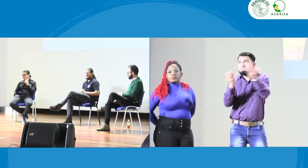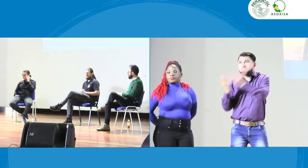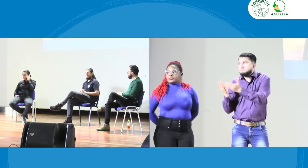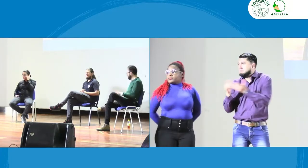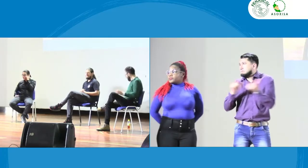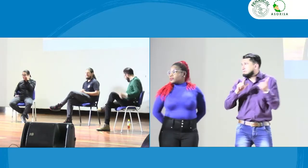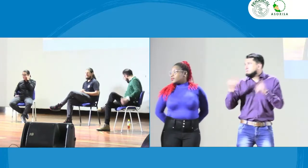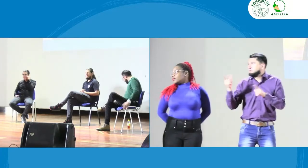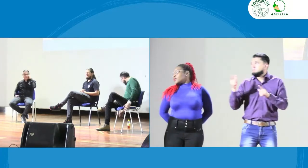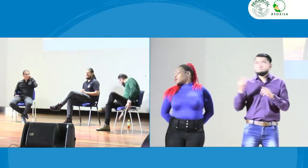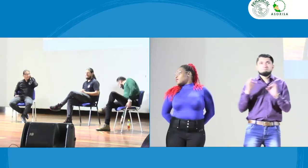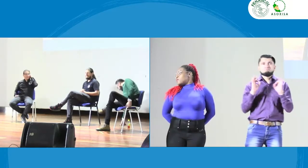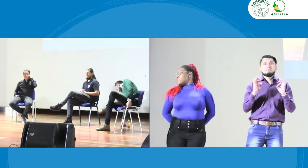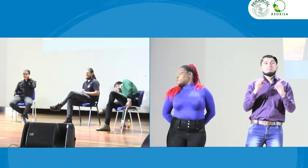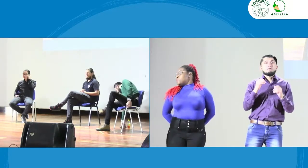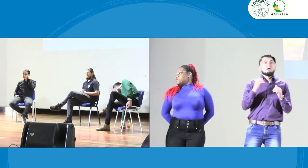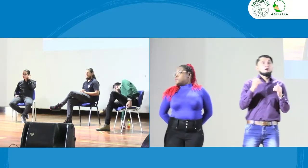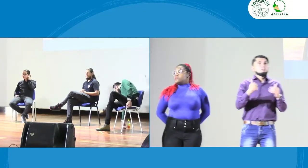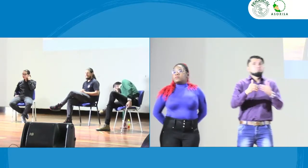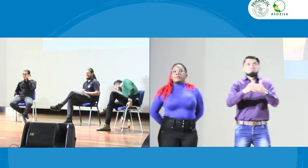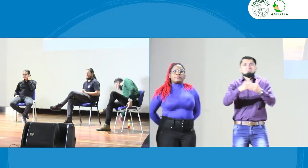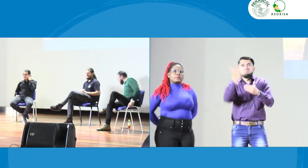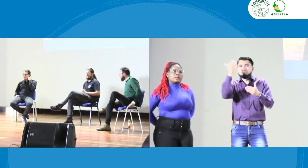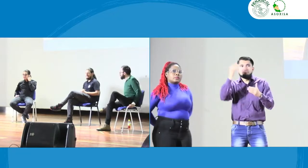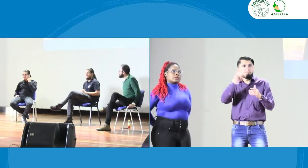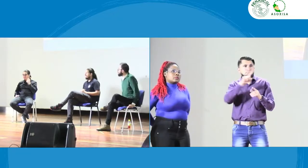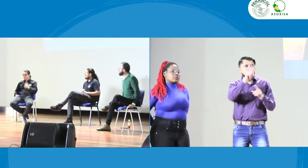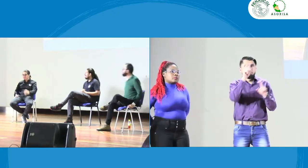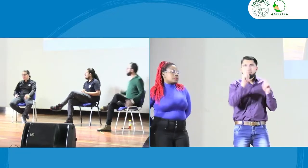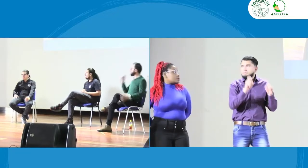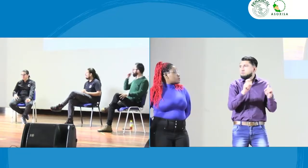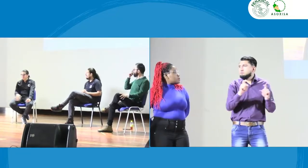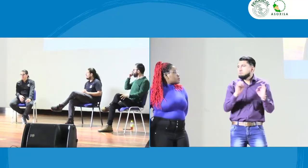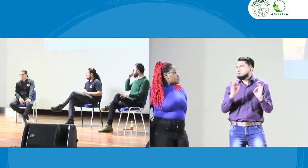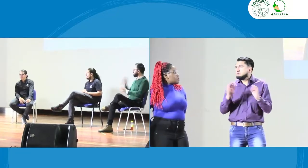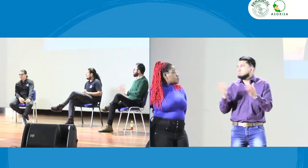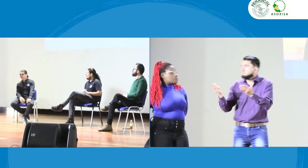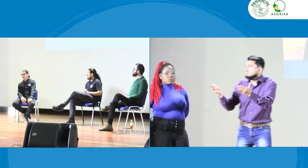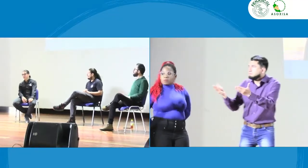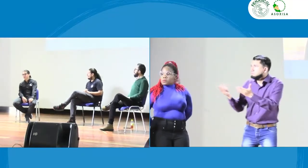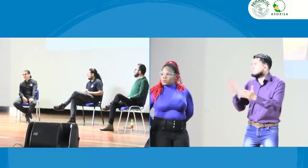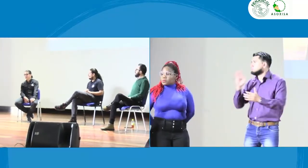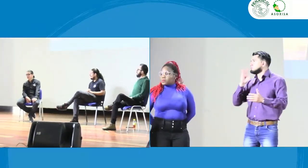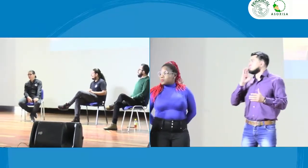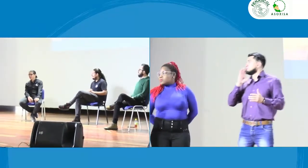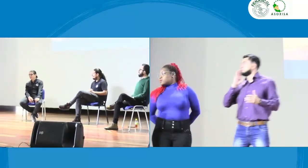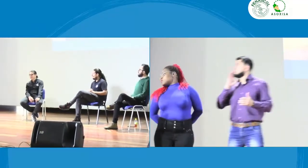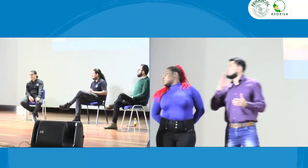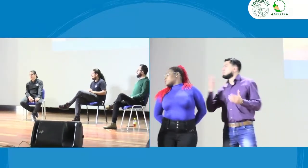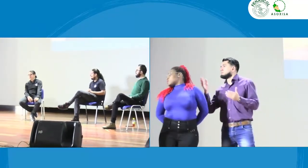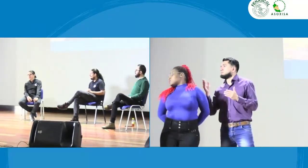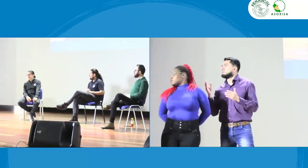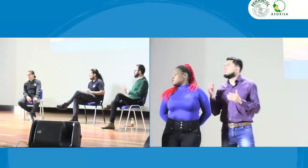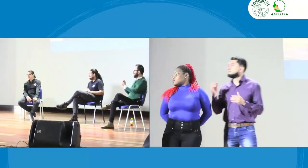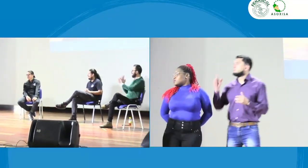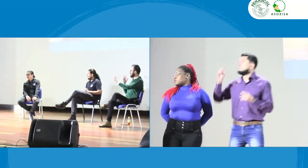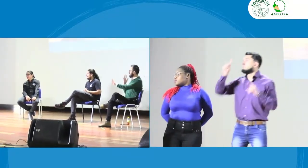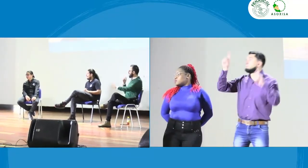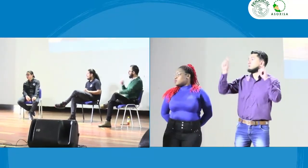debe ser una pregunta breve y concisa ¿listo? muy bien entonces pues de esta manera vamos a empezar con las preguntas creo que ya hay alguien